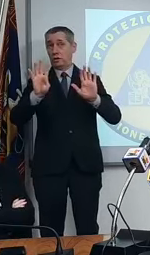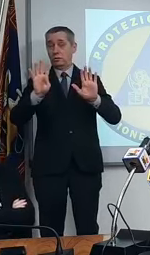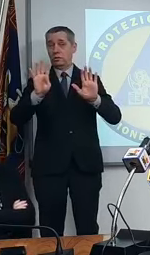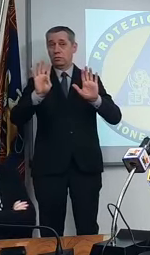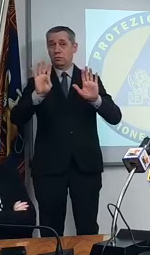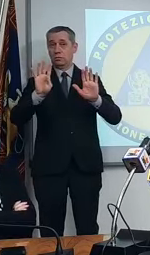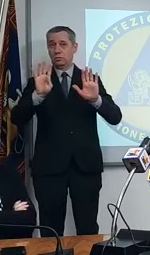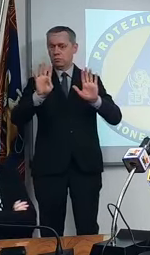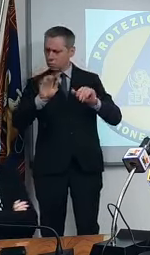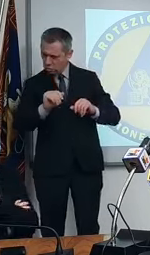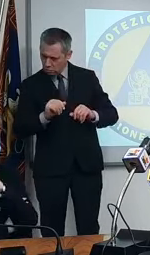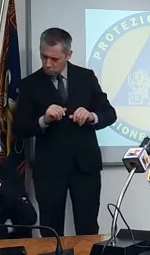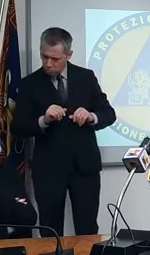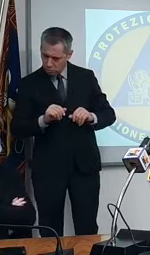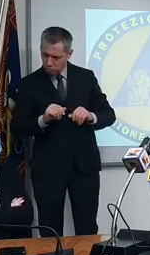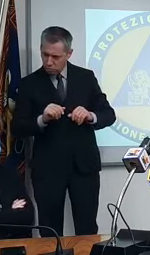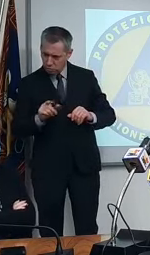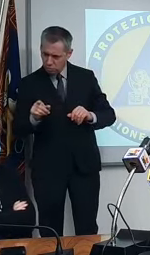Prego.